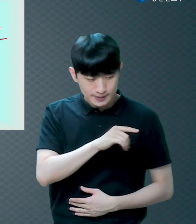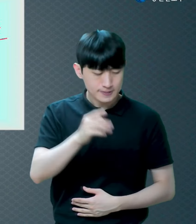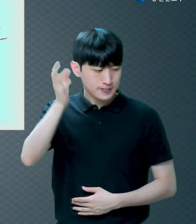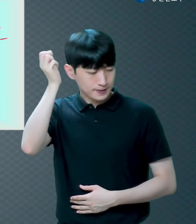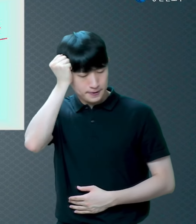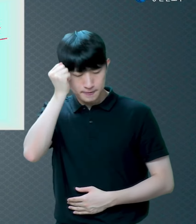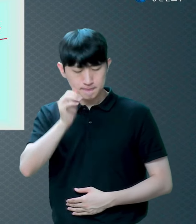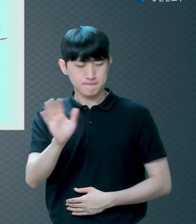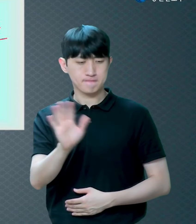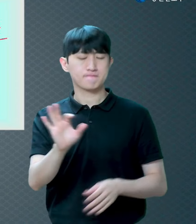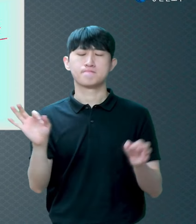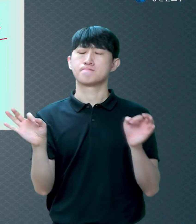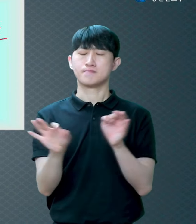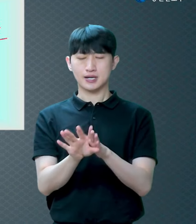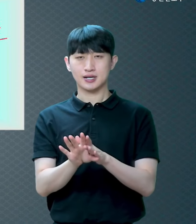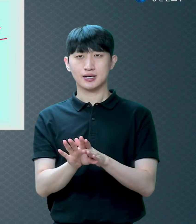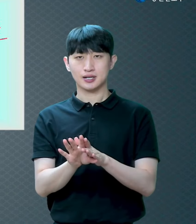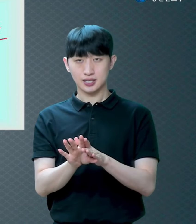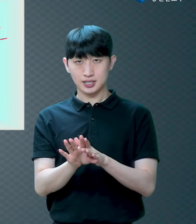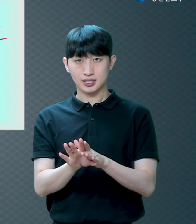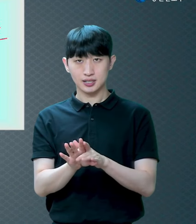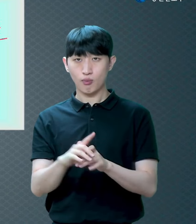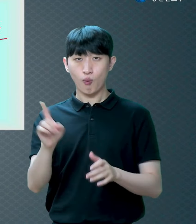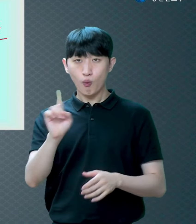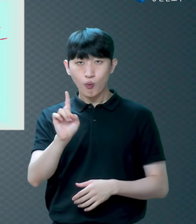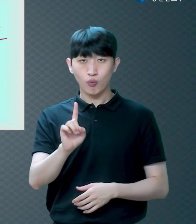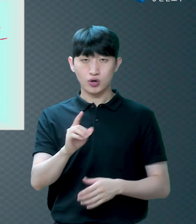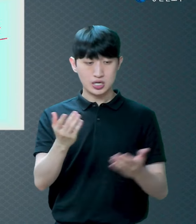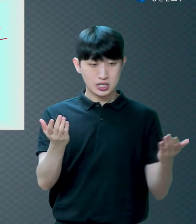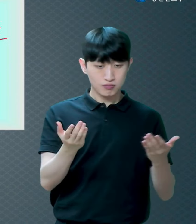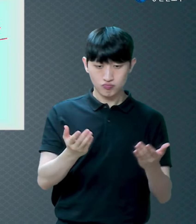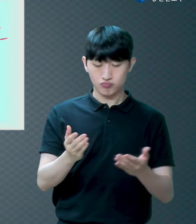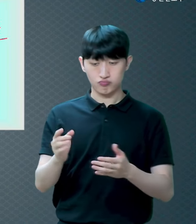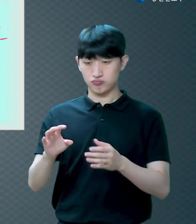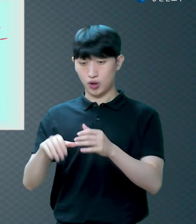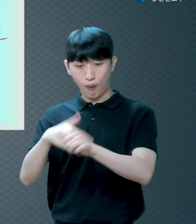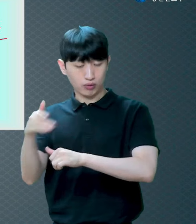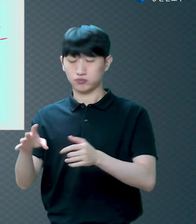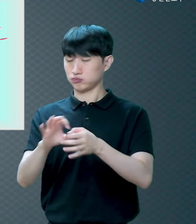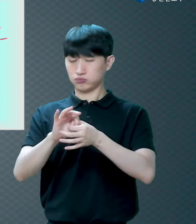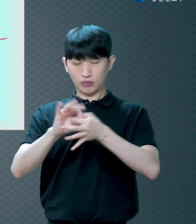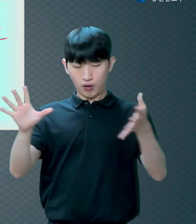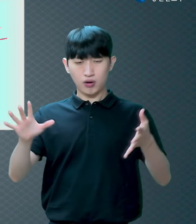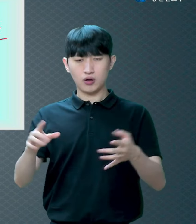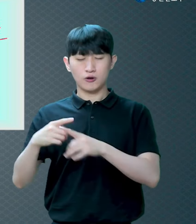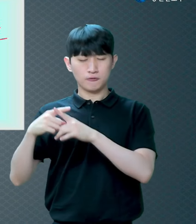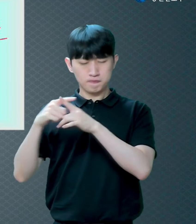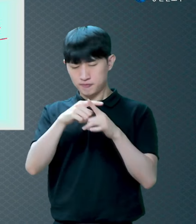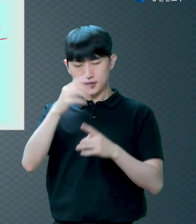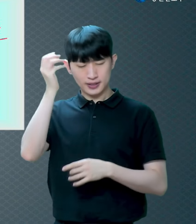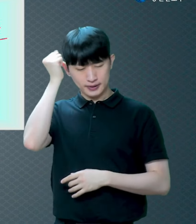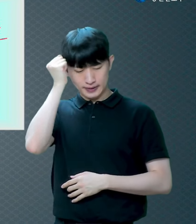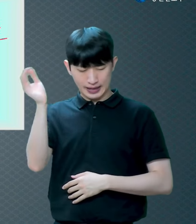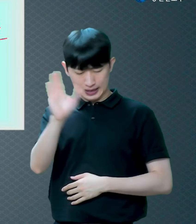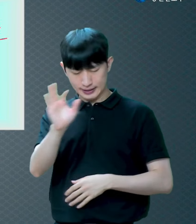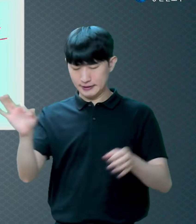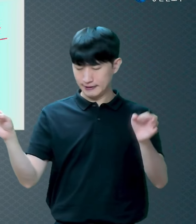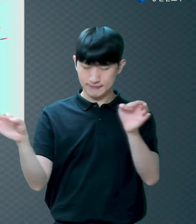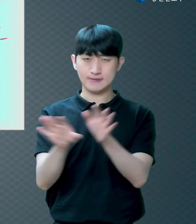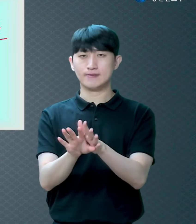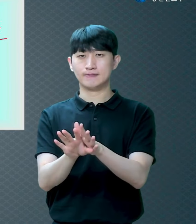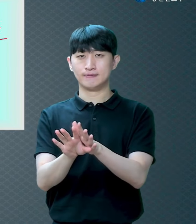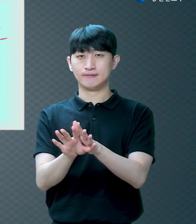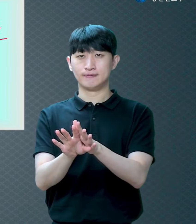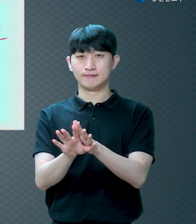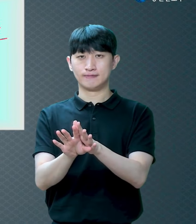무슨 일이 있어도 어떤 상황 속에서도 기억 안 한다 하나님 입장에서 선언하신